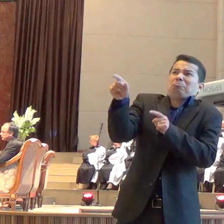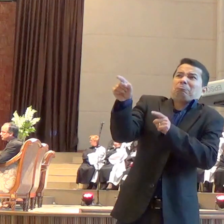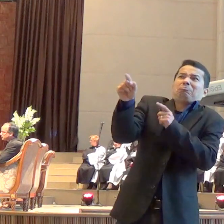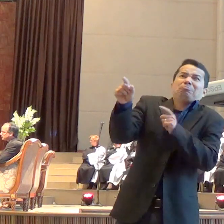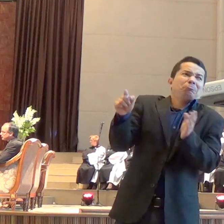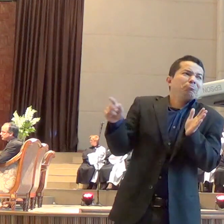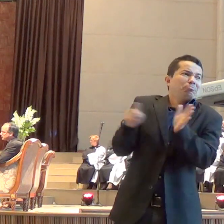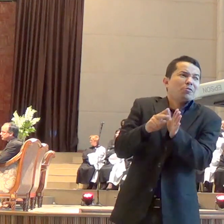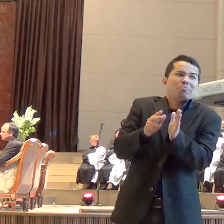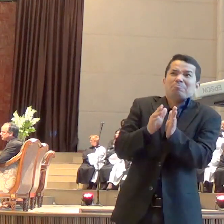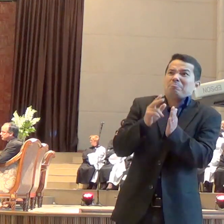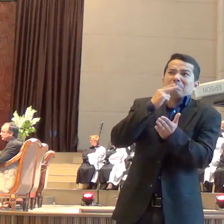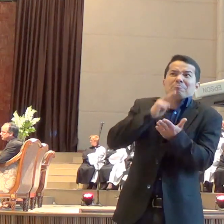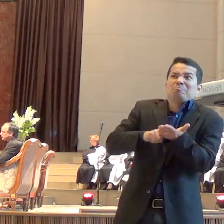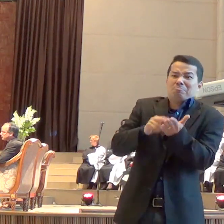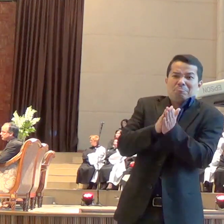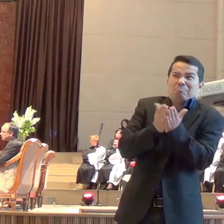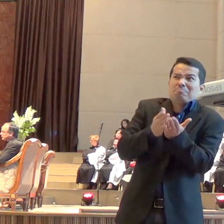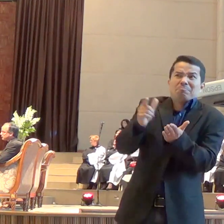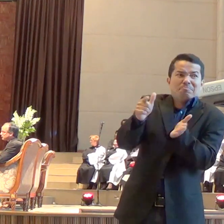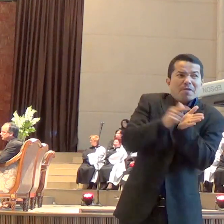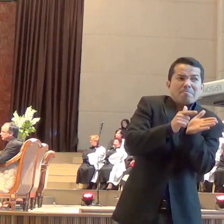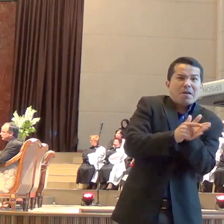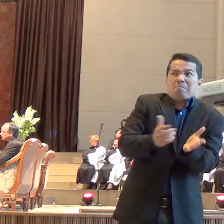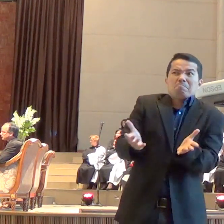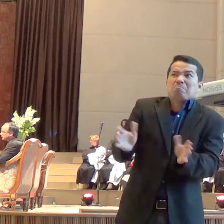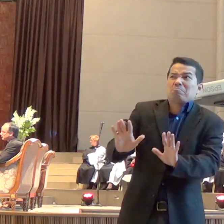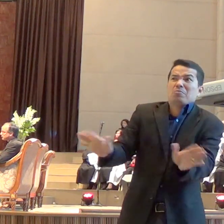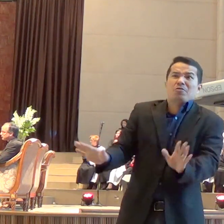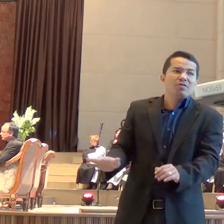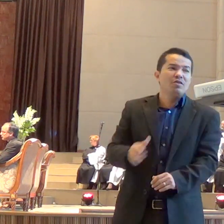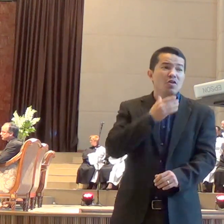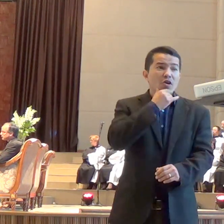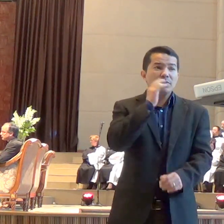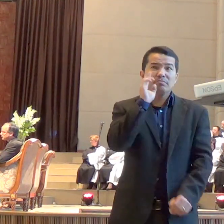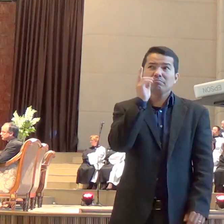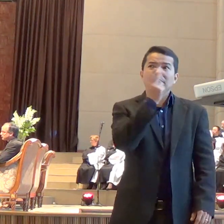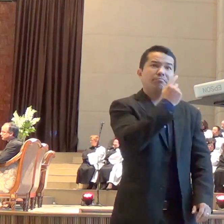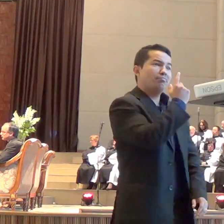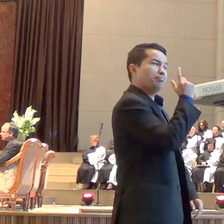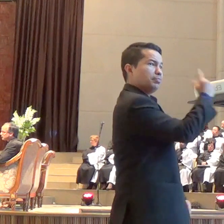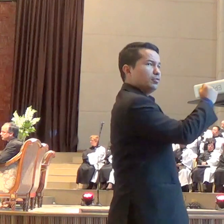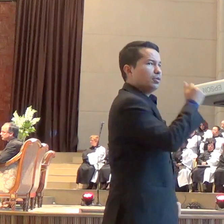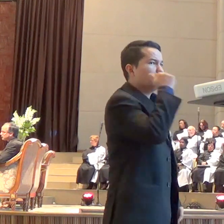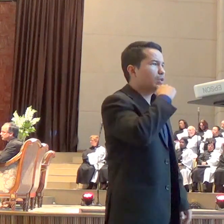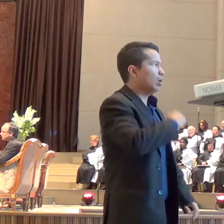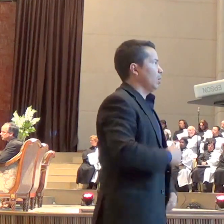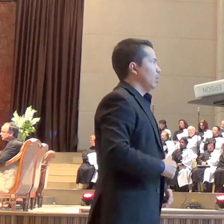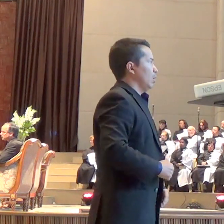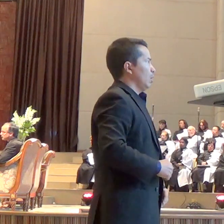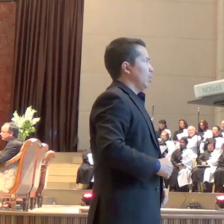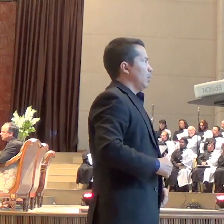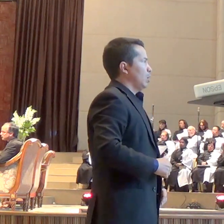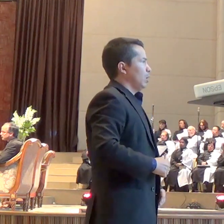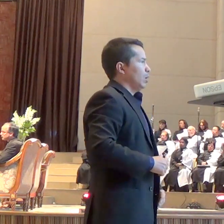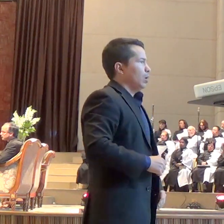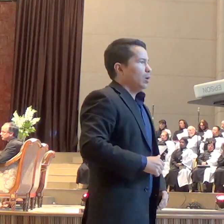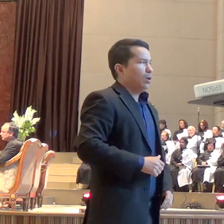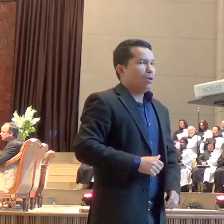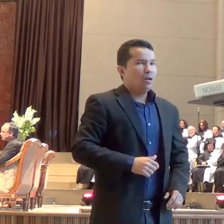ficou com aquele negócio na cabeça, ele foi embora, ela pegou aquele envelope, abriu, leu